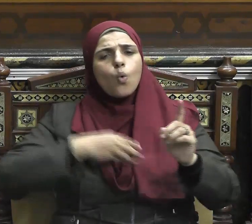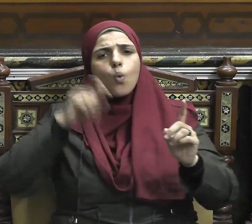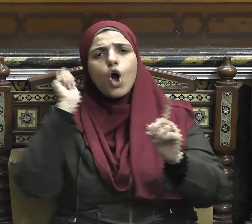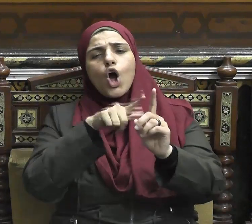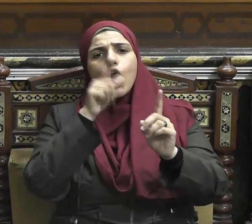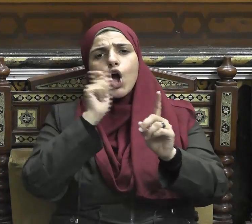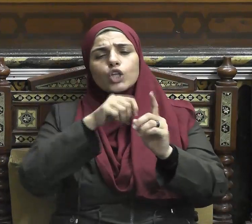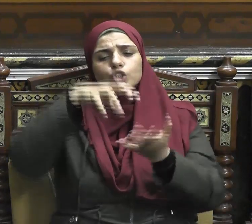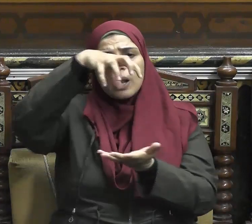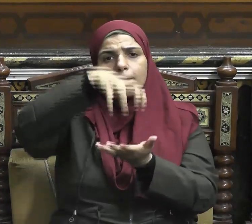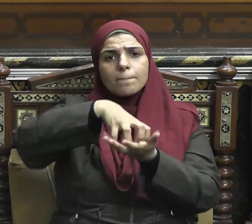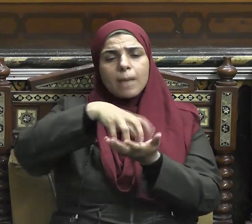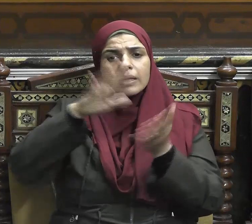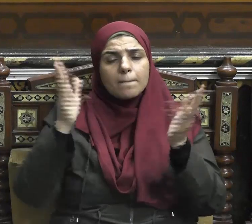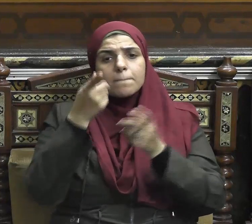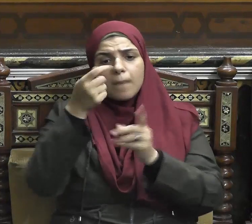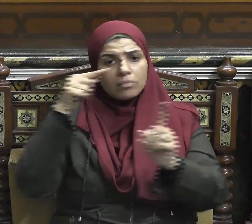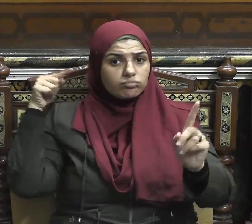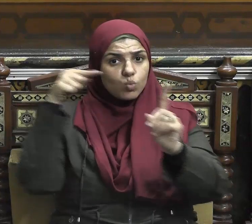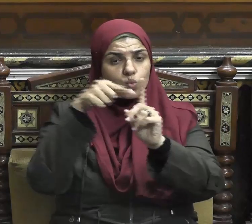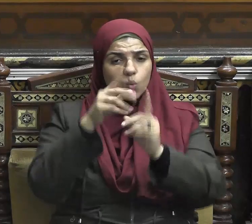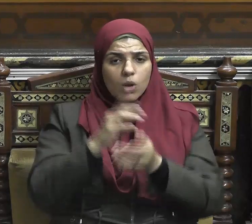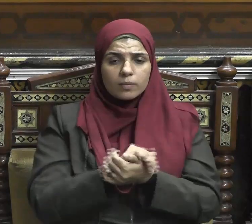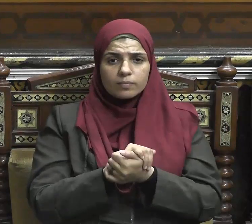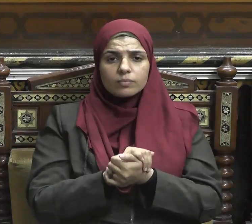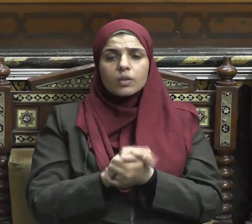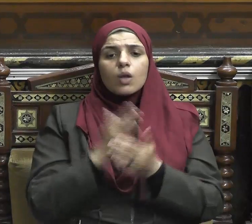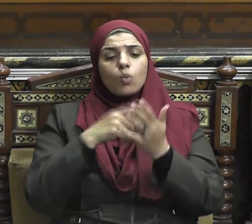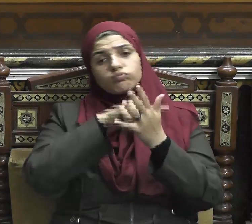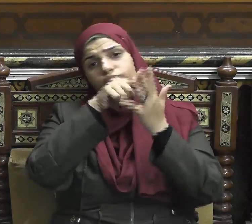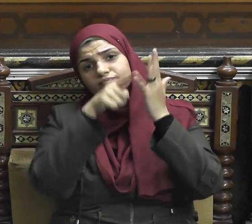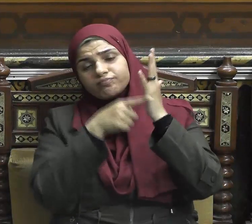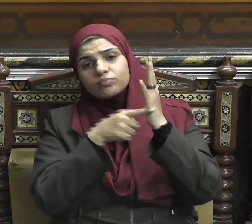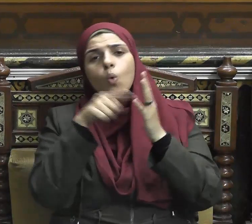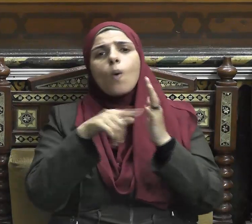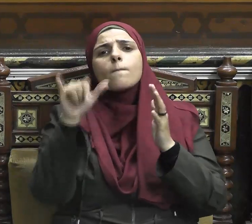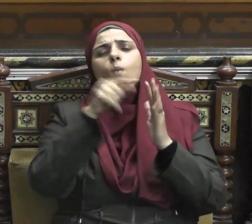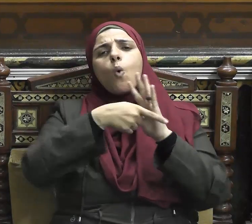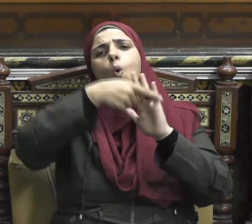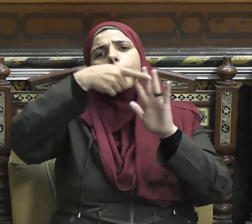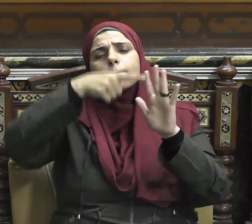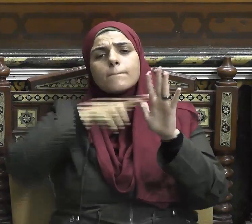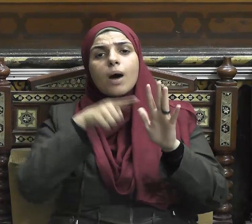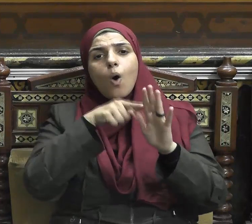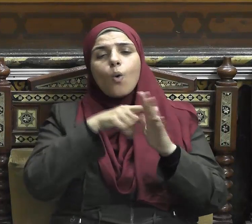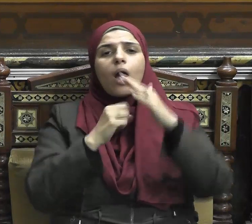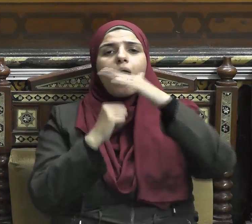الإسلام أن تشهد أن لا إله إلا الله وأن محمد